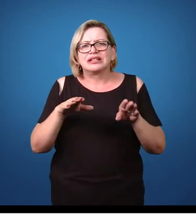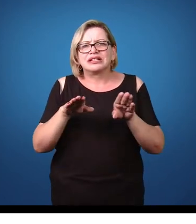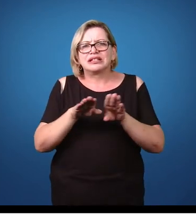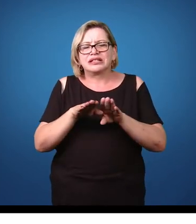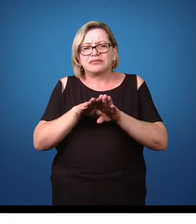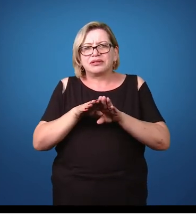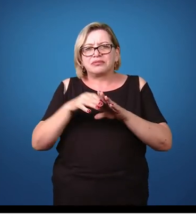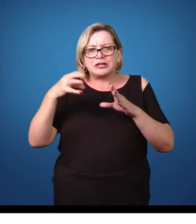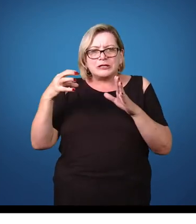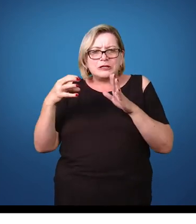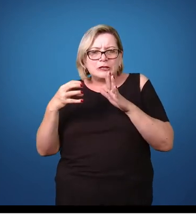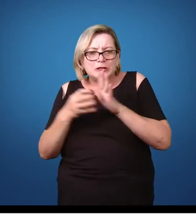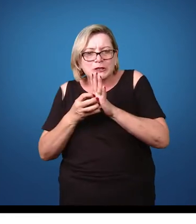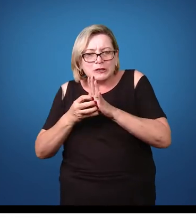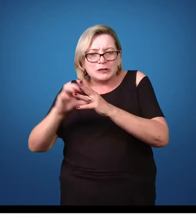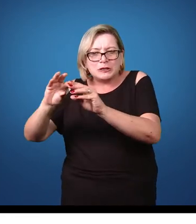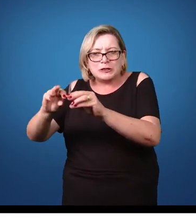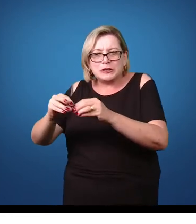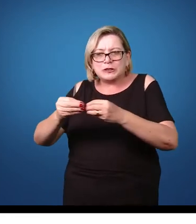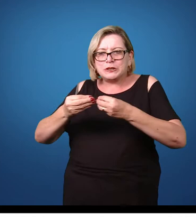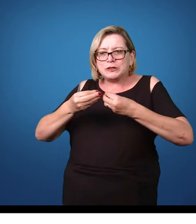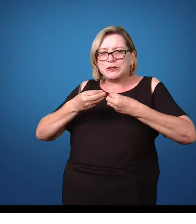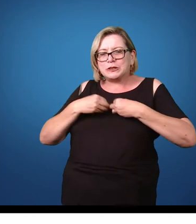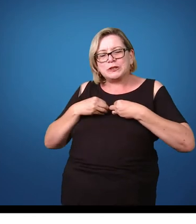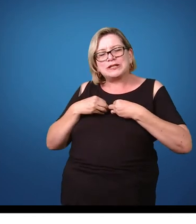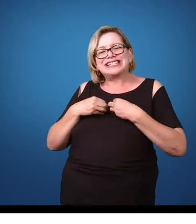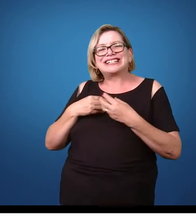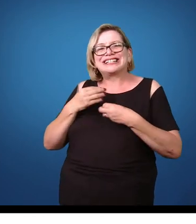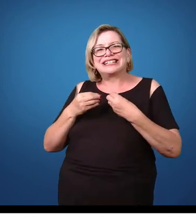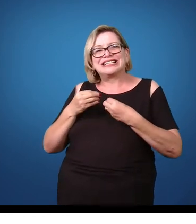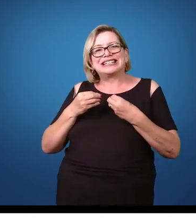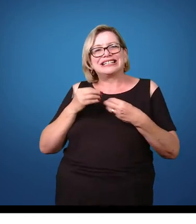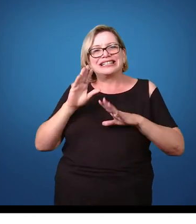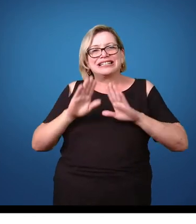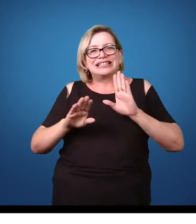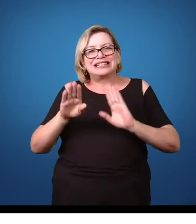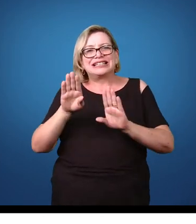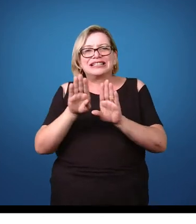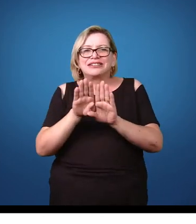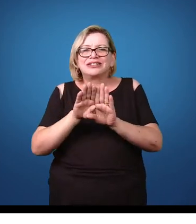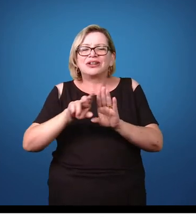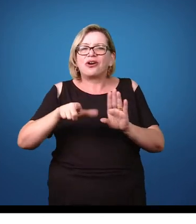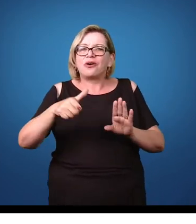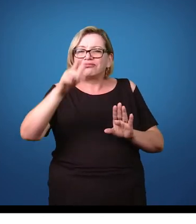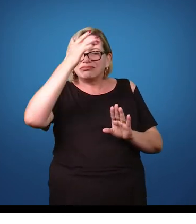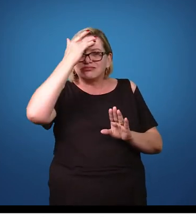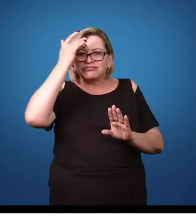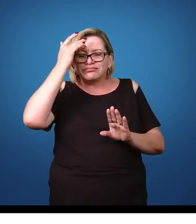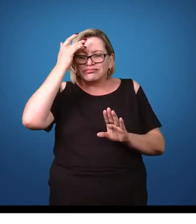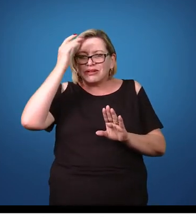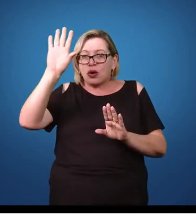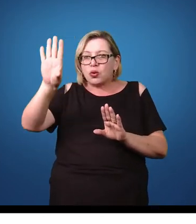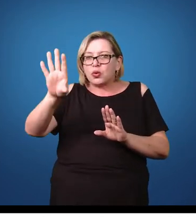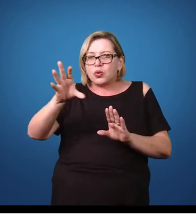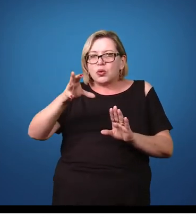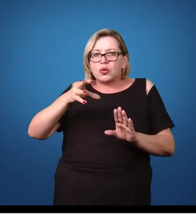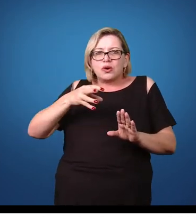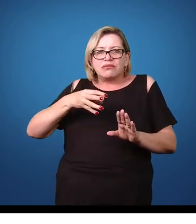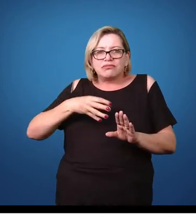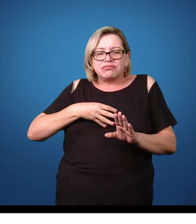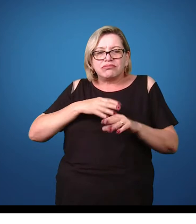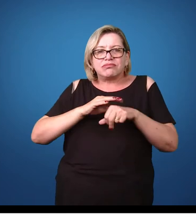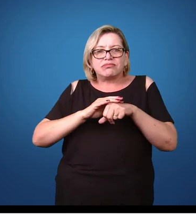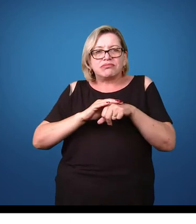o ácaro pode se fixar por um determinado tempo nesses tecidos e uma outra pessoa se contaminar quando utilizar